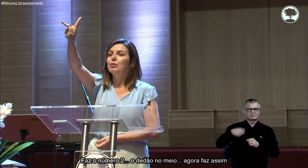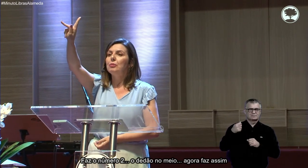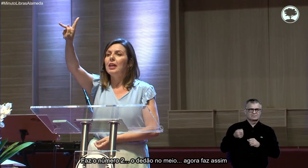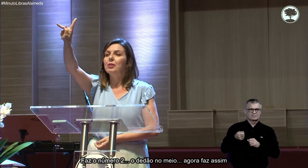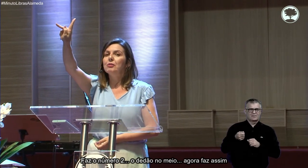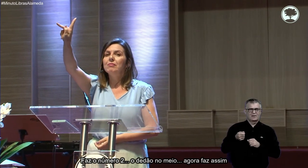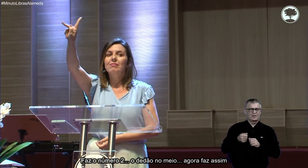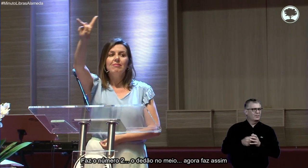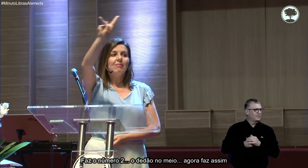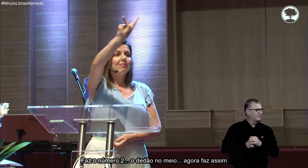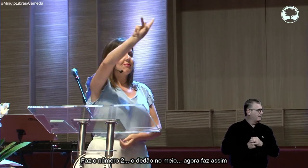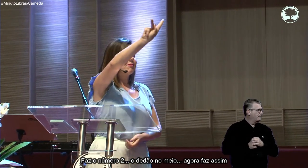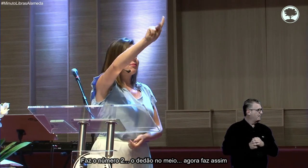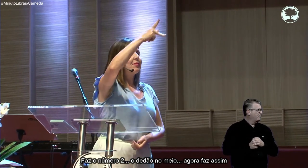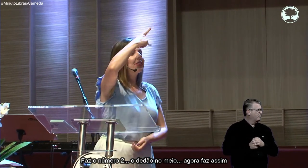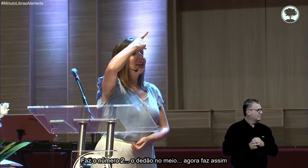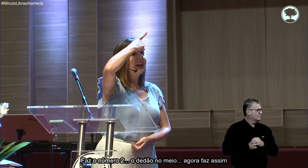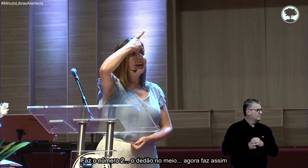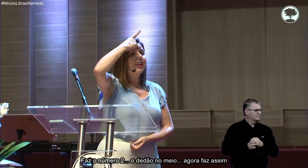O dedão no meio.